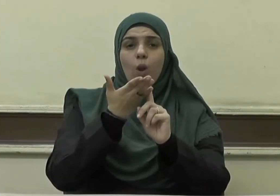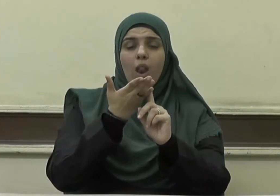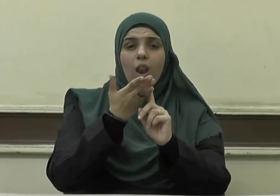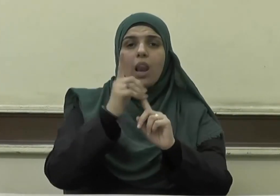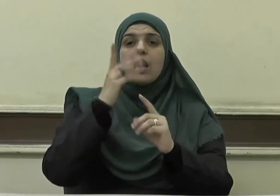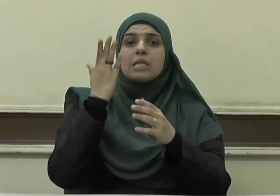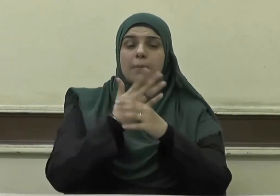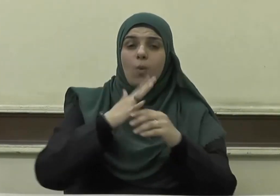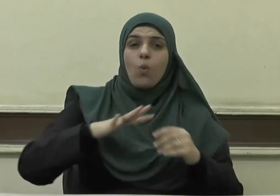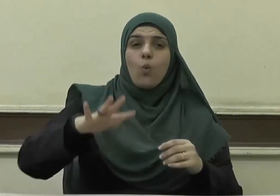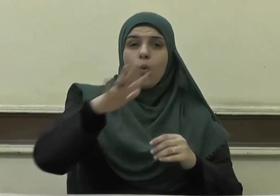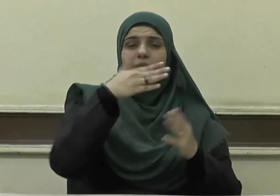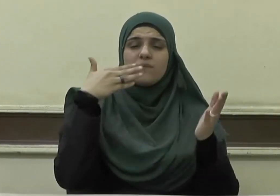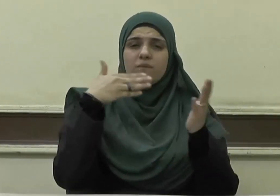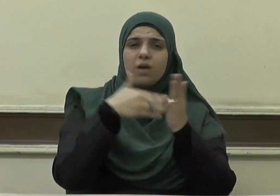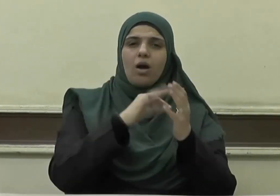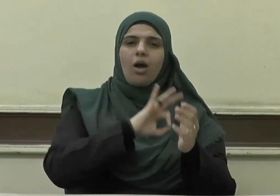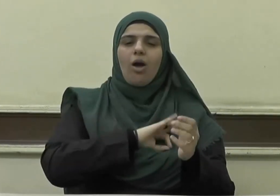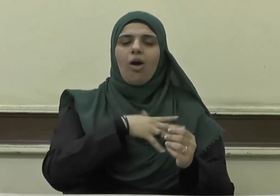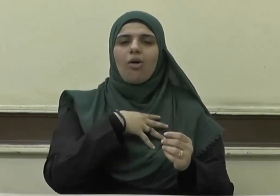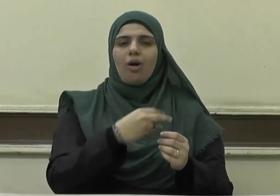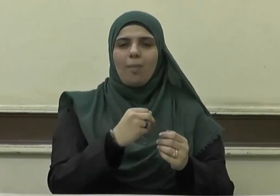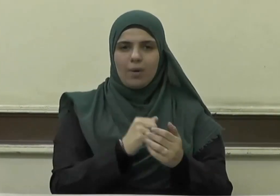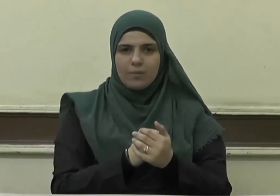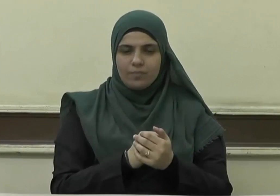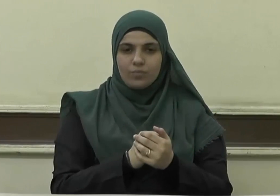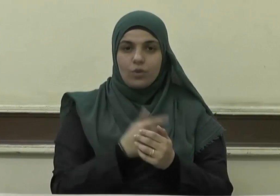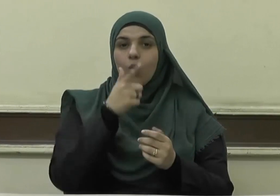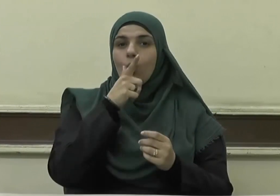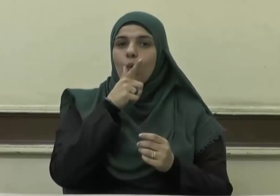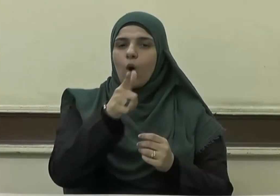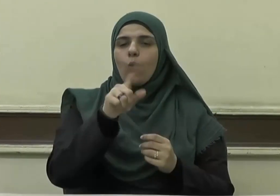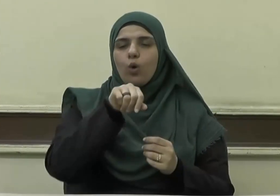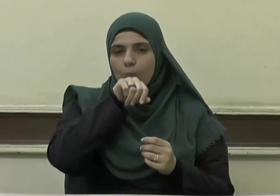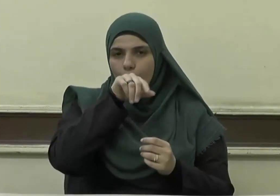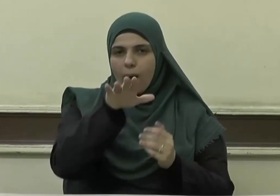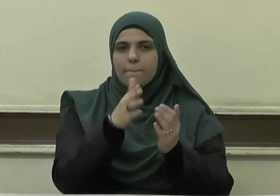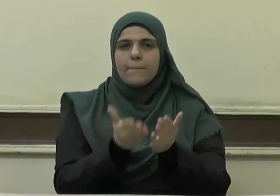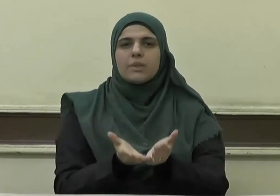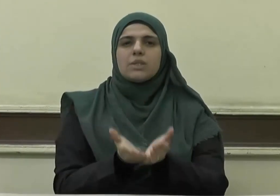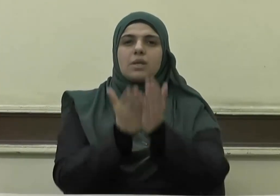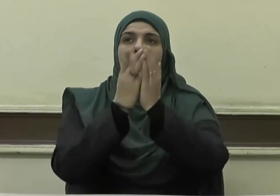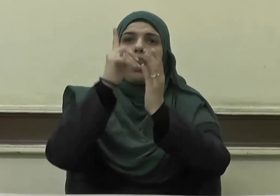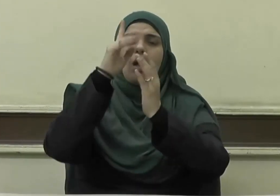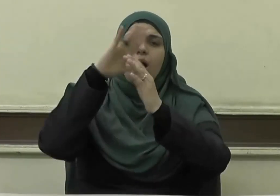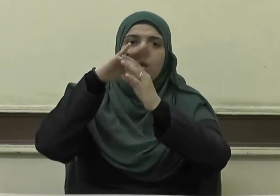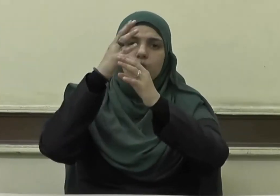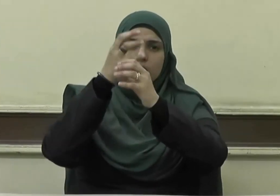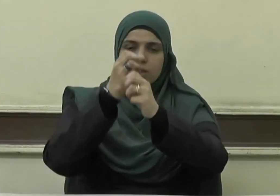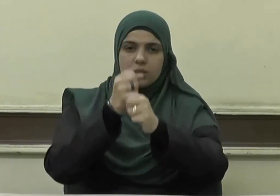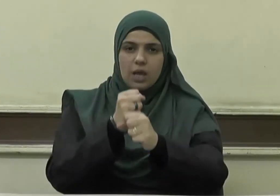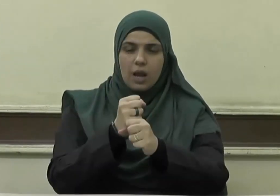لعلكم ترحمون ويقول صلى الله عليه وسلم الطهور